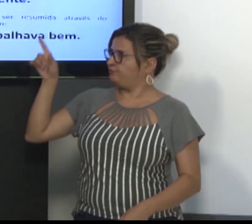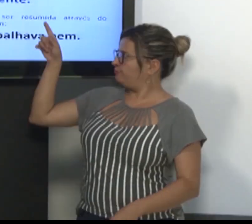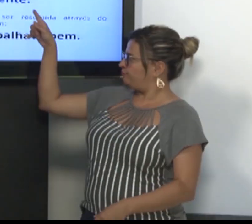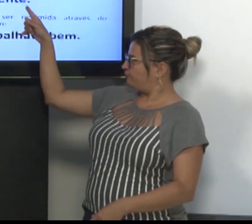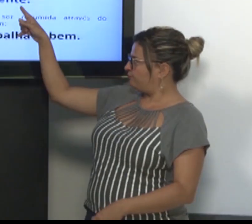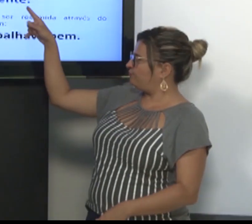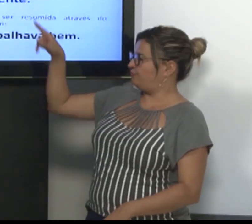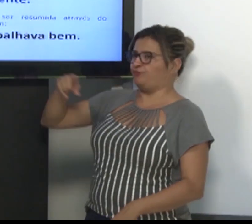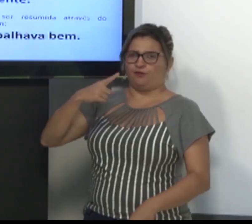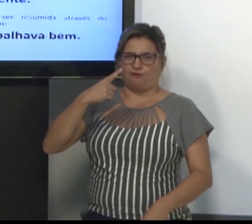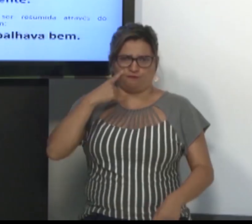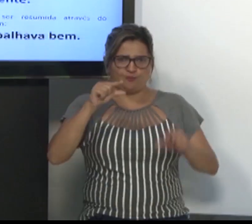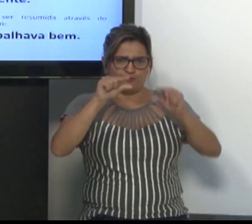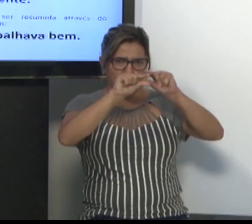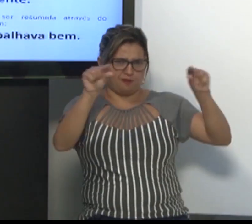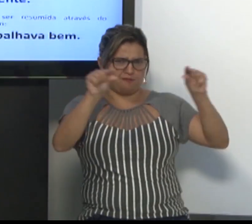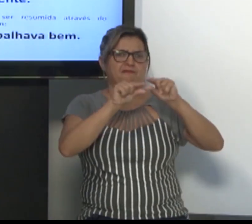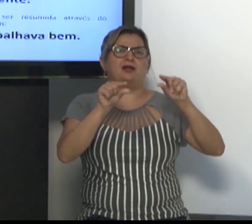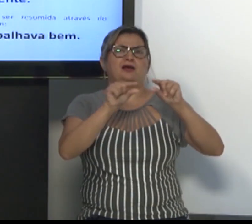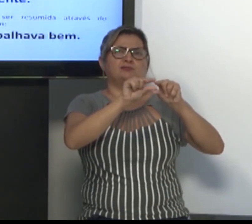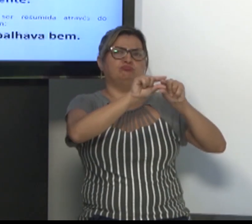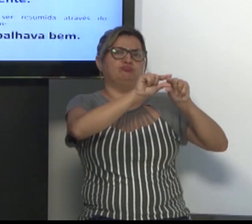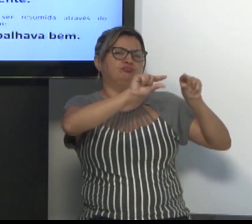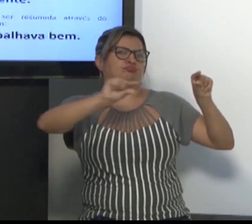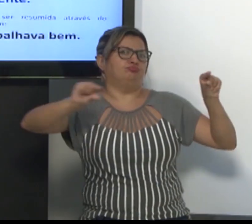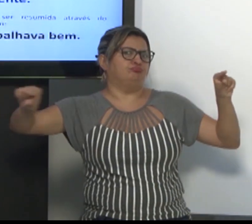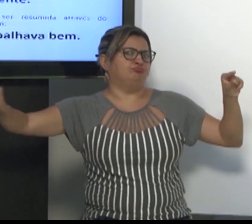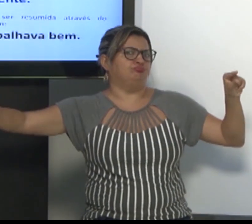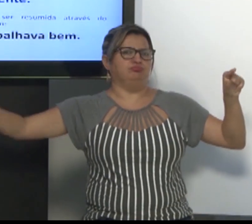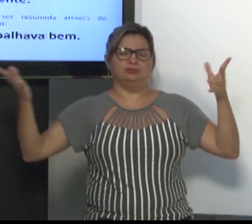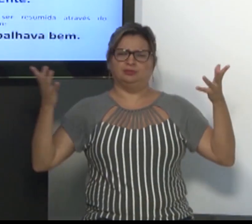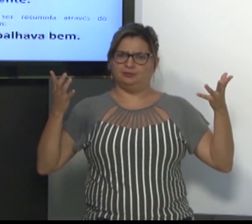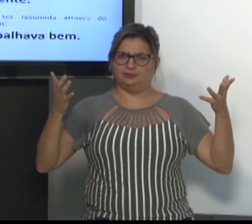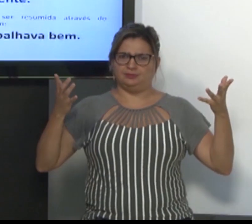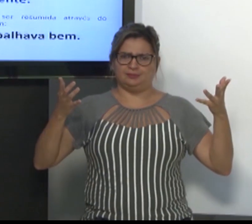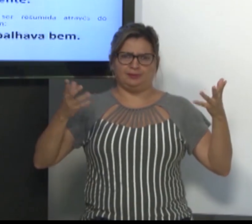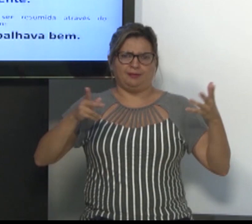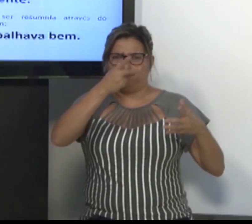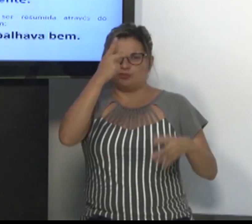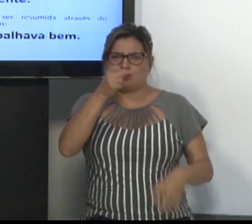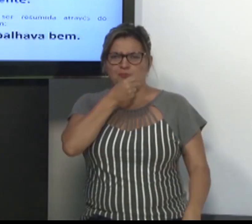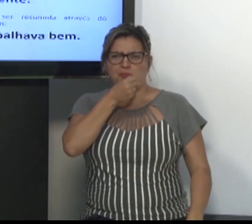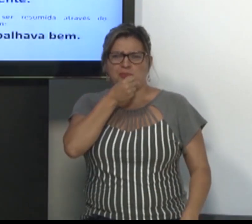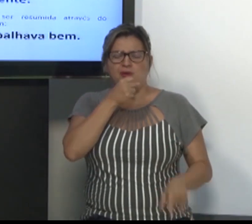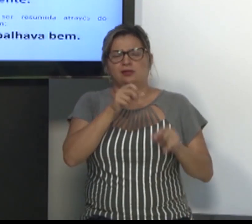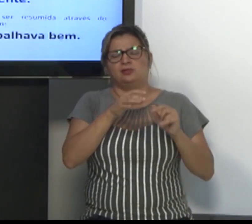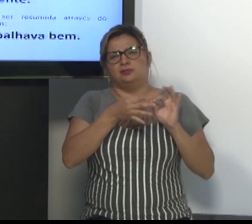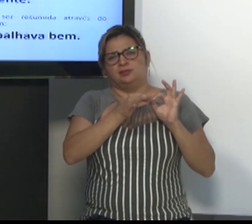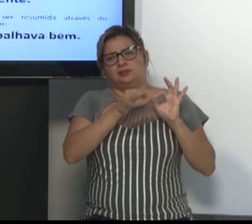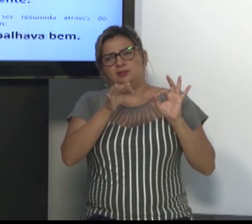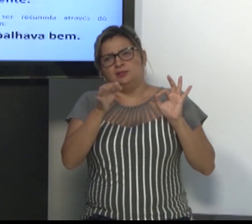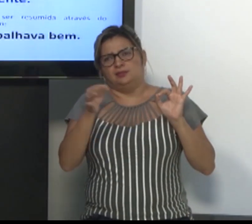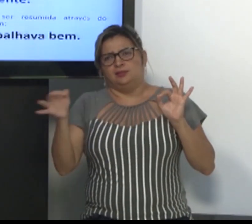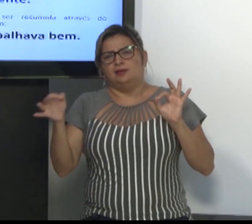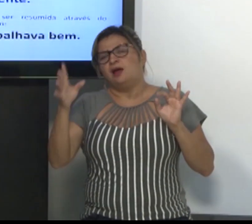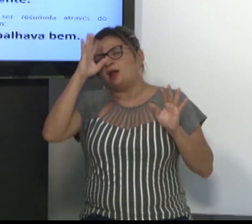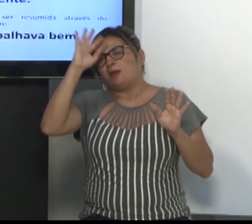Viram? Percebam que a primeira frase, ela é bem extensa. A pessoa está ali falando ela completa, completa.